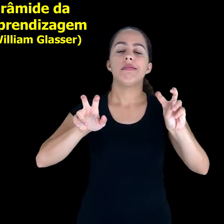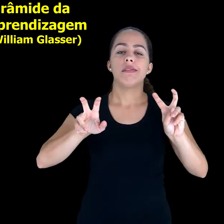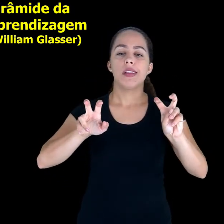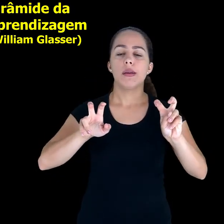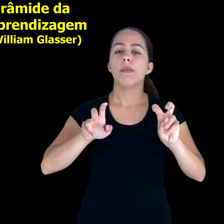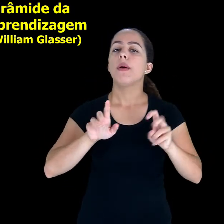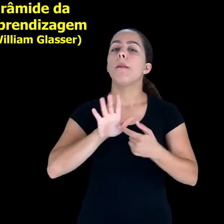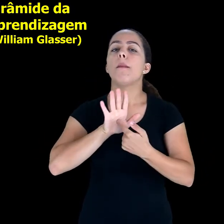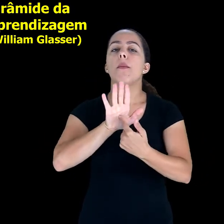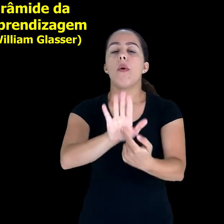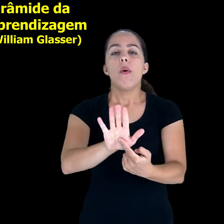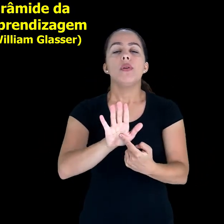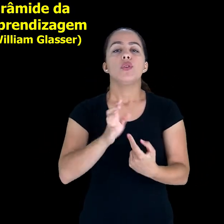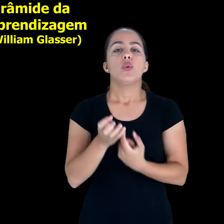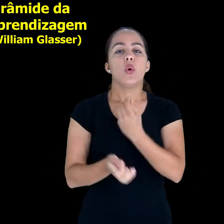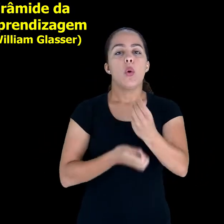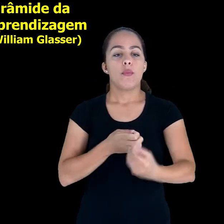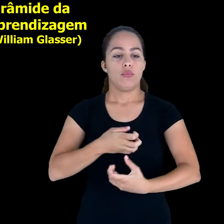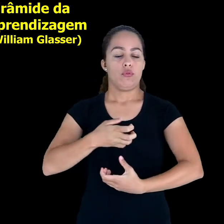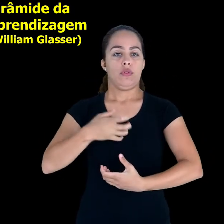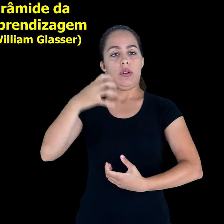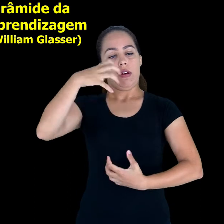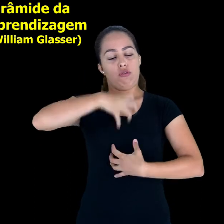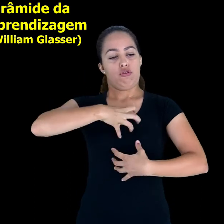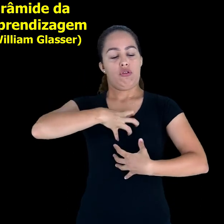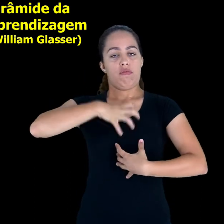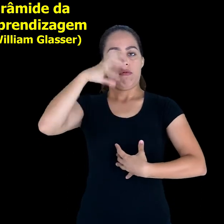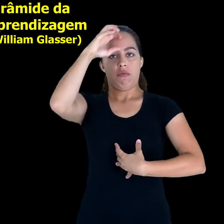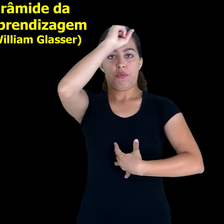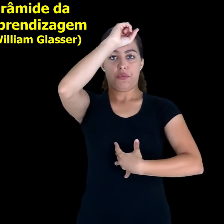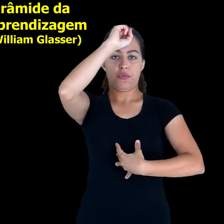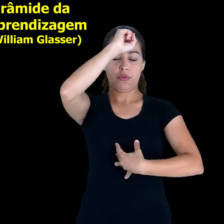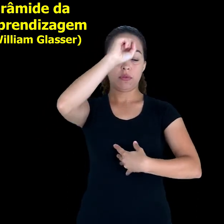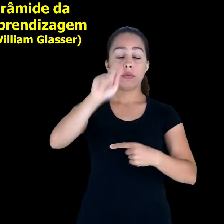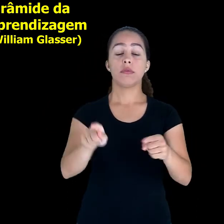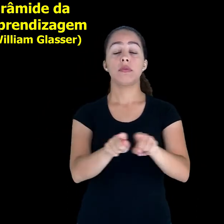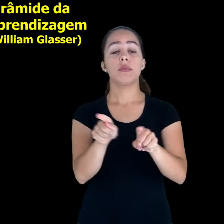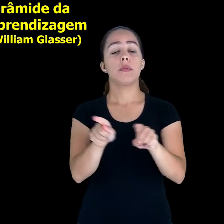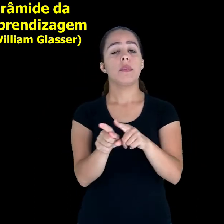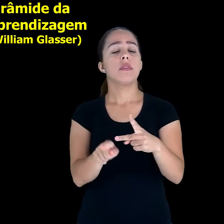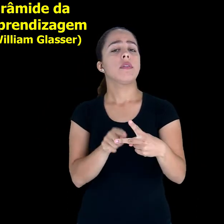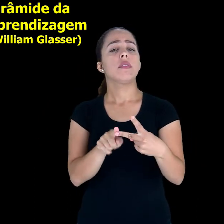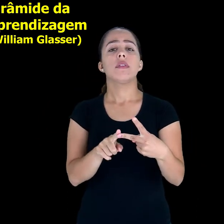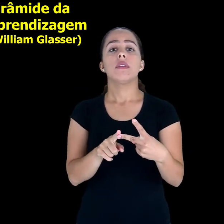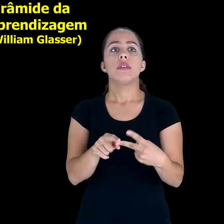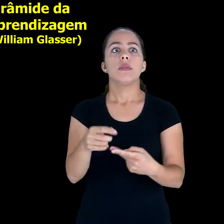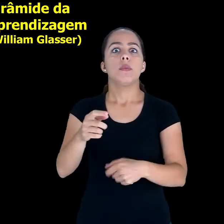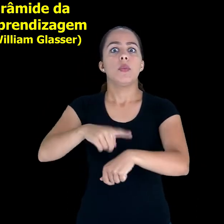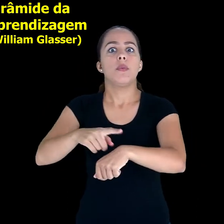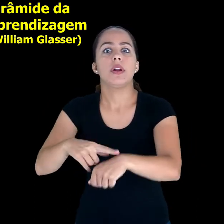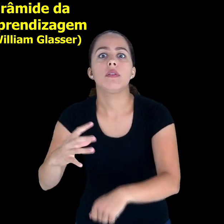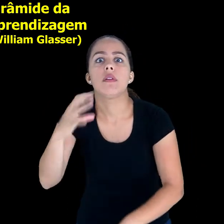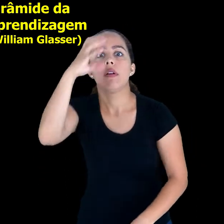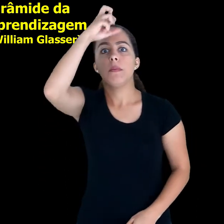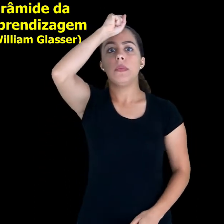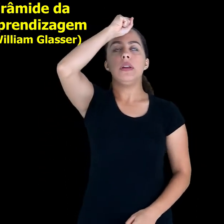dos temas relacionados a estilos de aprendizagem e as formas como nós